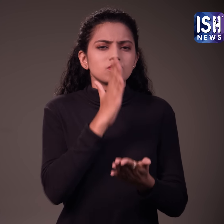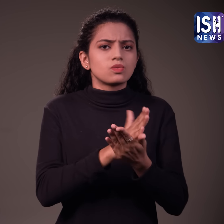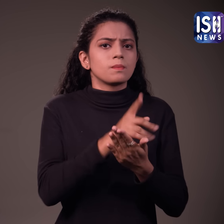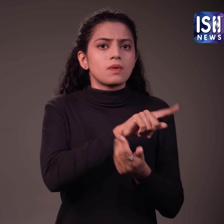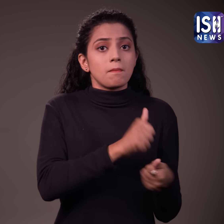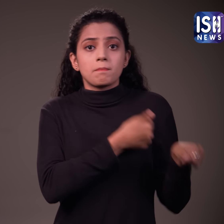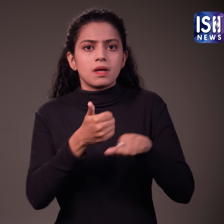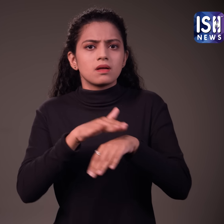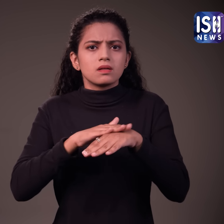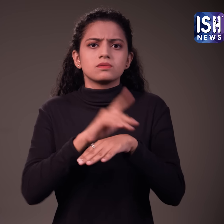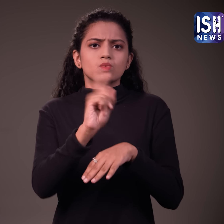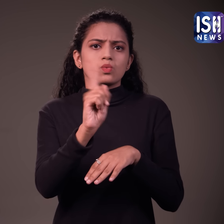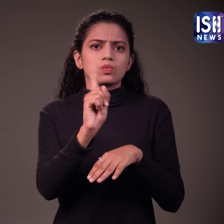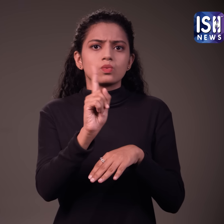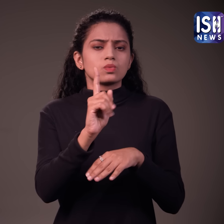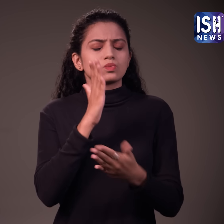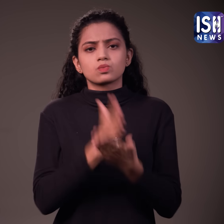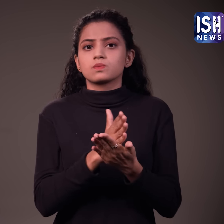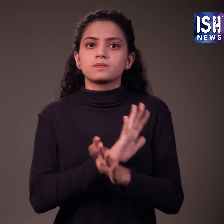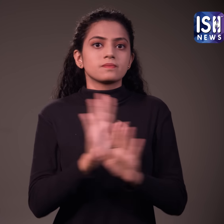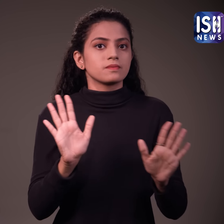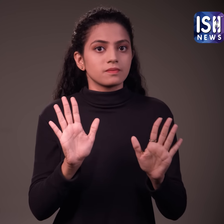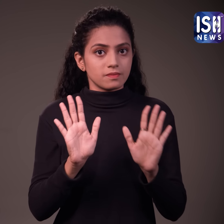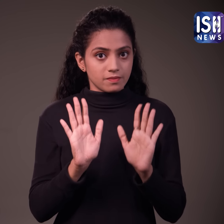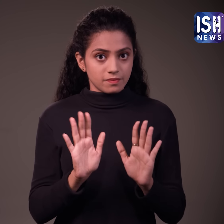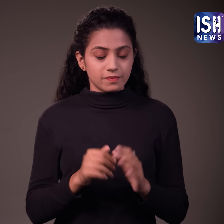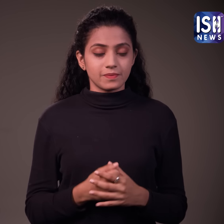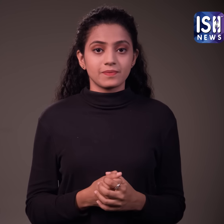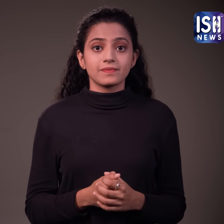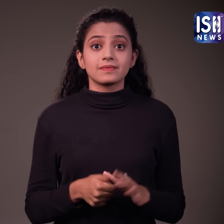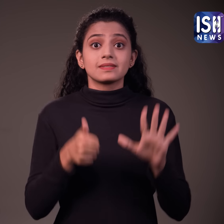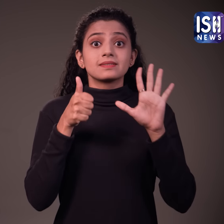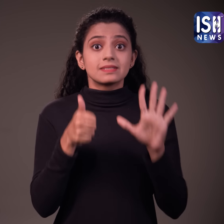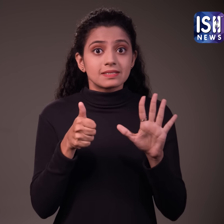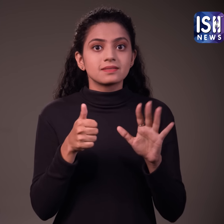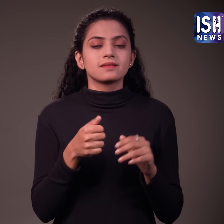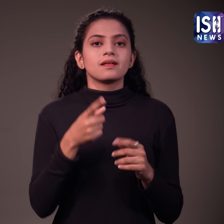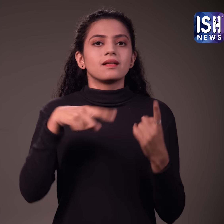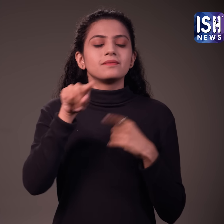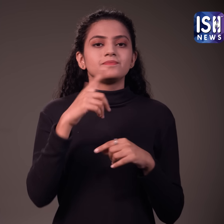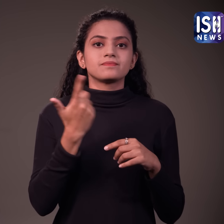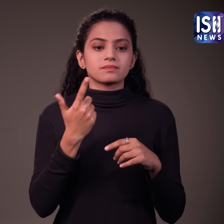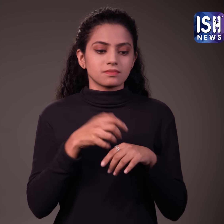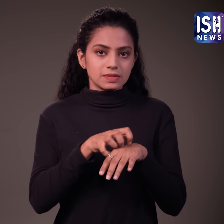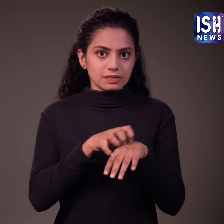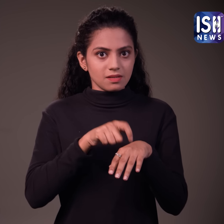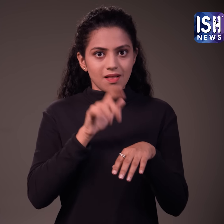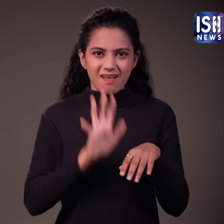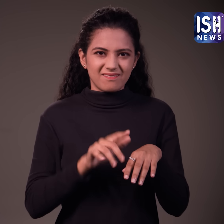अगर इससे आपको दाने हो गए हो तो प्रभाविच शेत्र को जितना हो सके